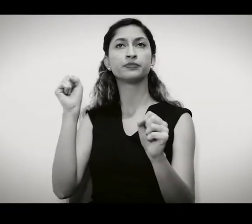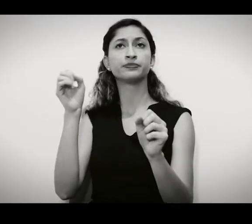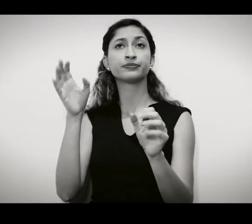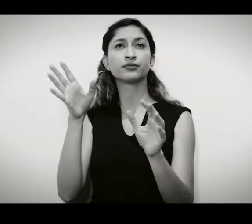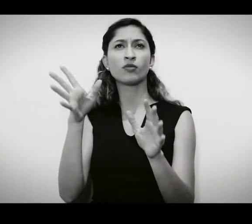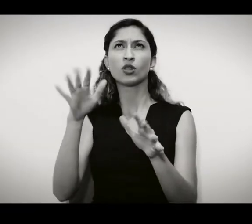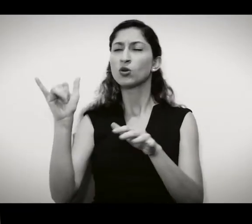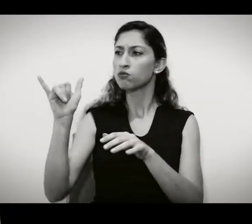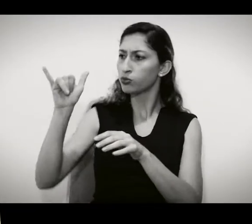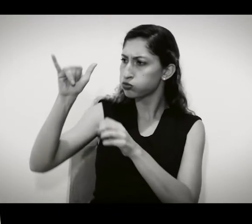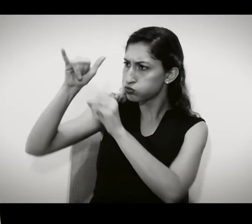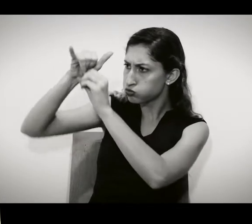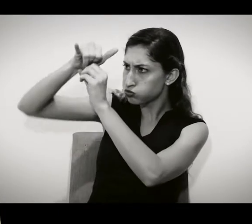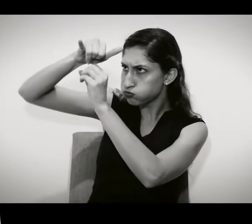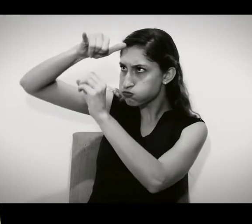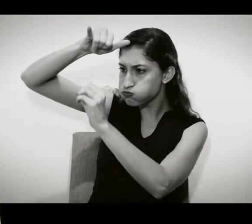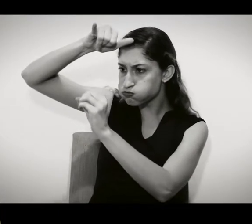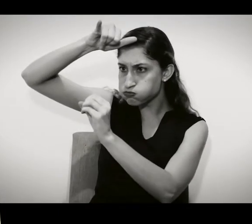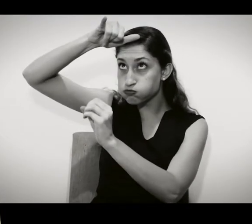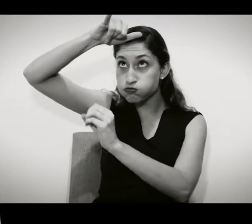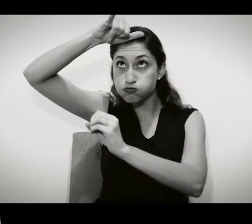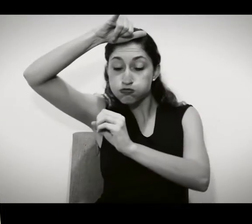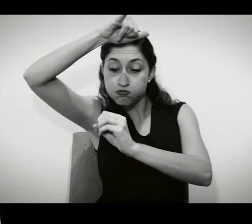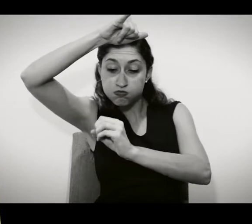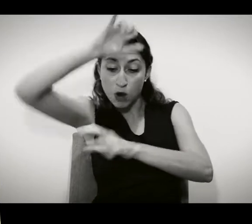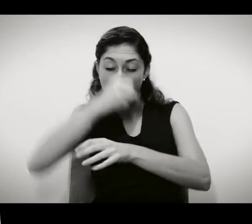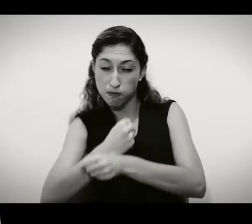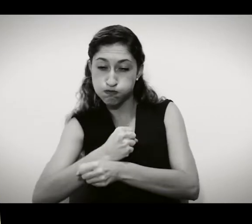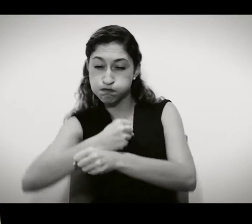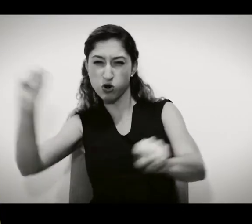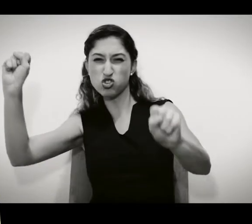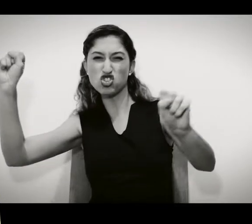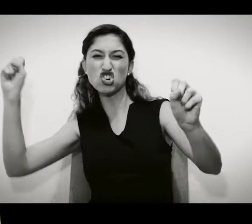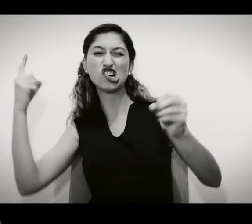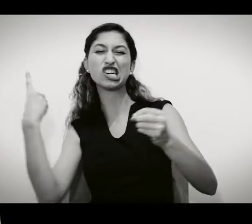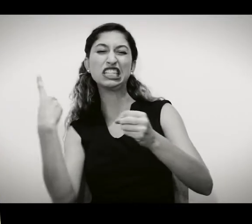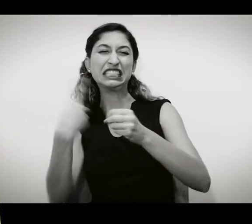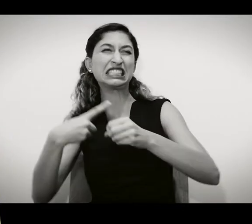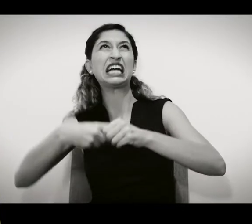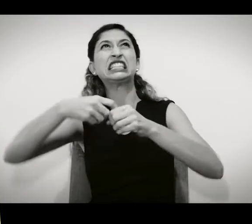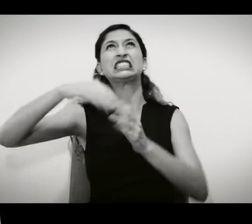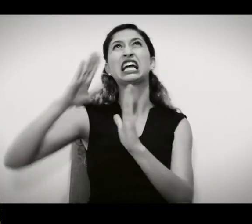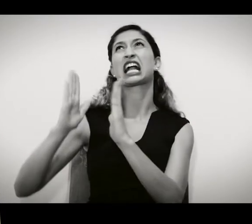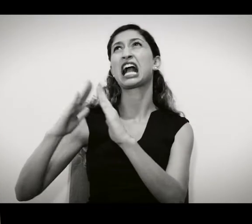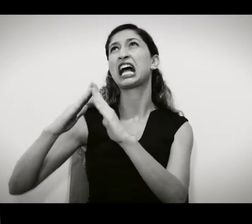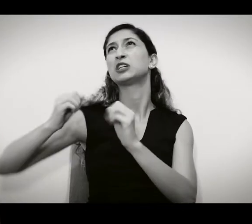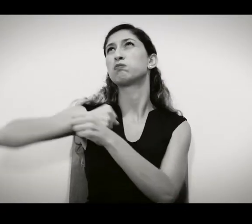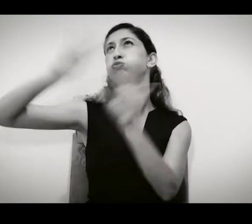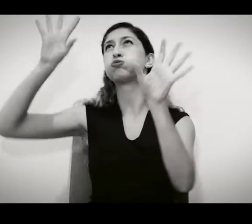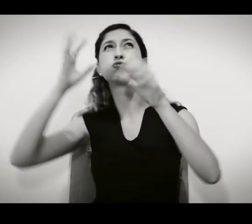Os aviões jogavam bombas lá do alto, para destruírem as cidades.